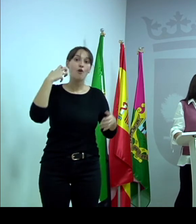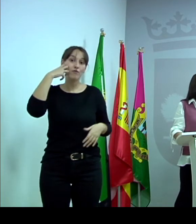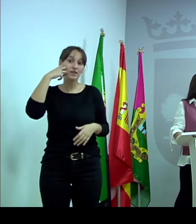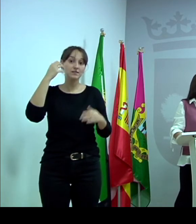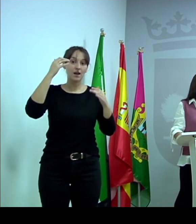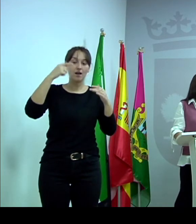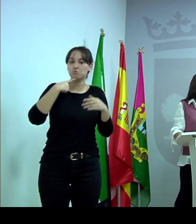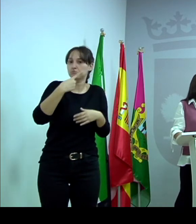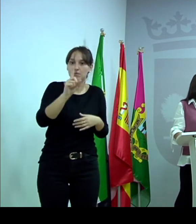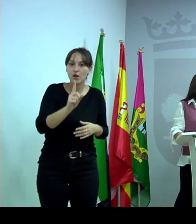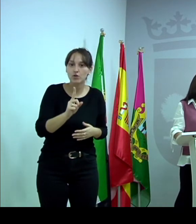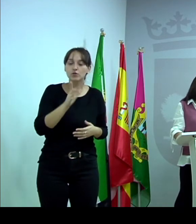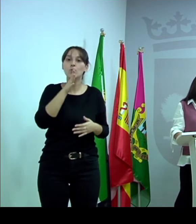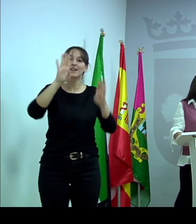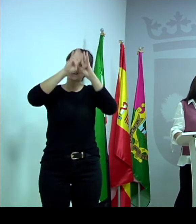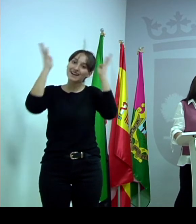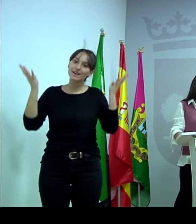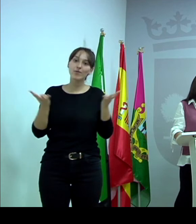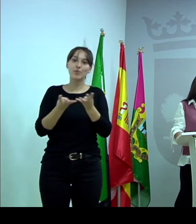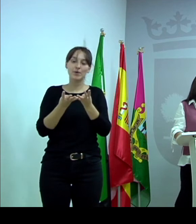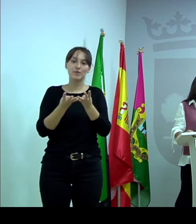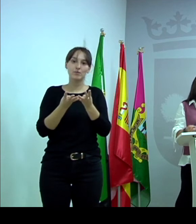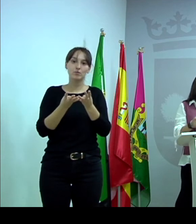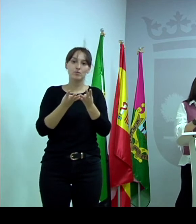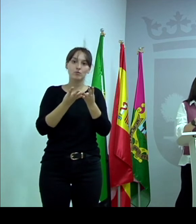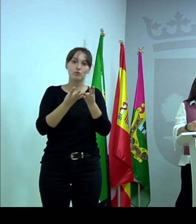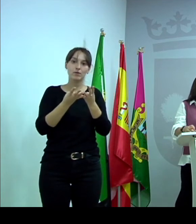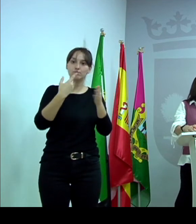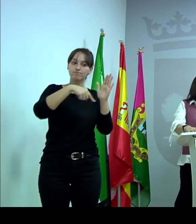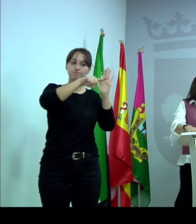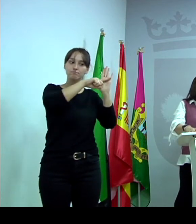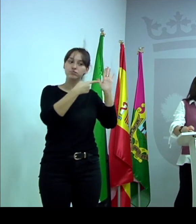van a aparecer tanto en la página web municipal como en el MUDES, ¿vale?